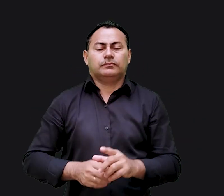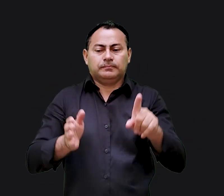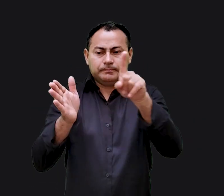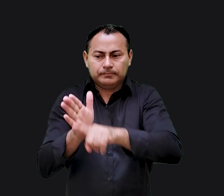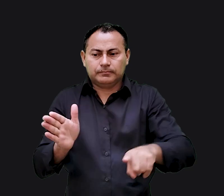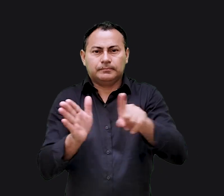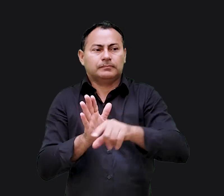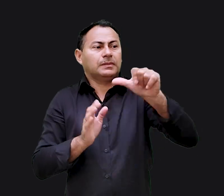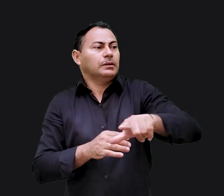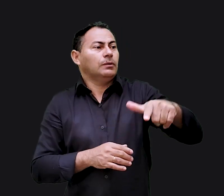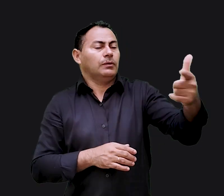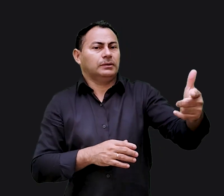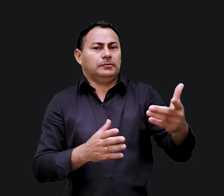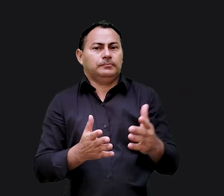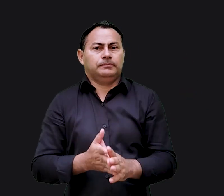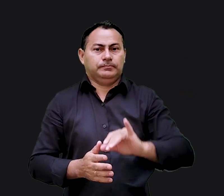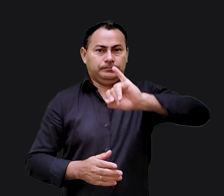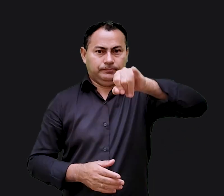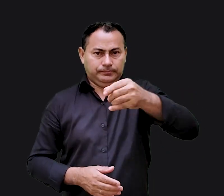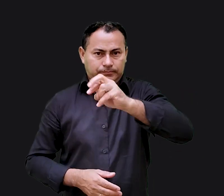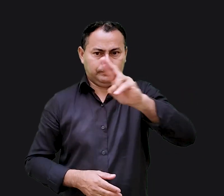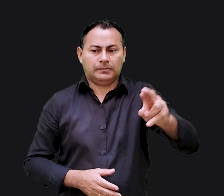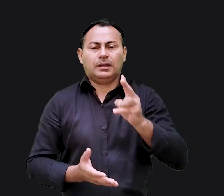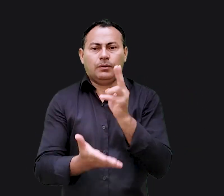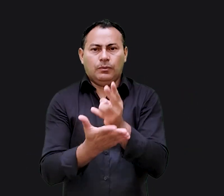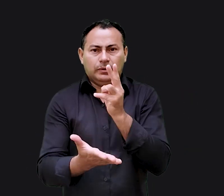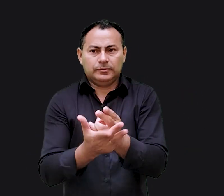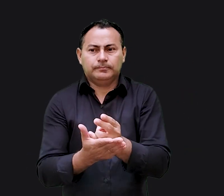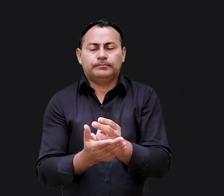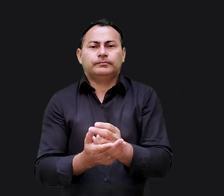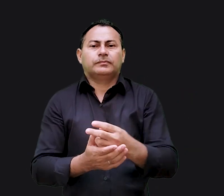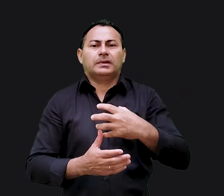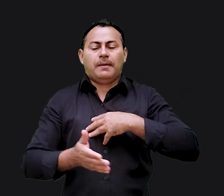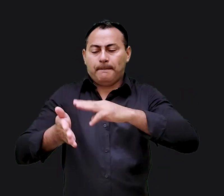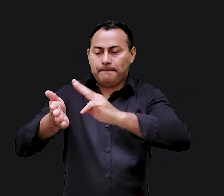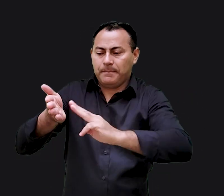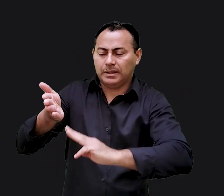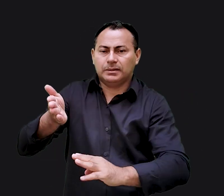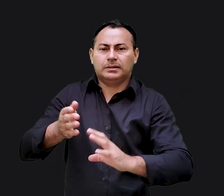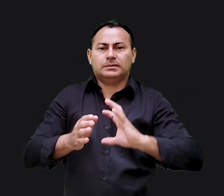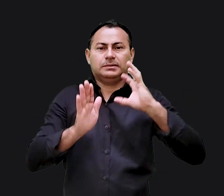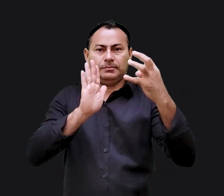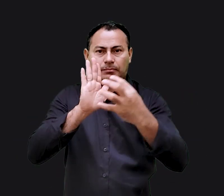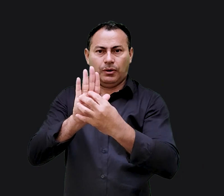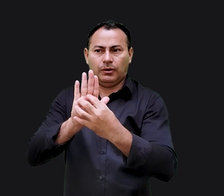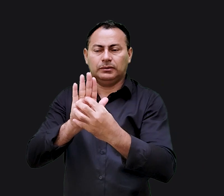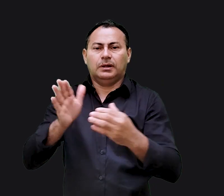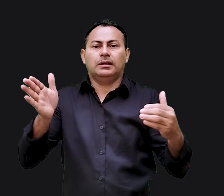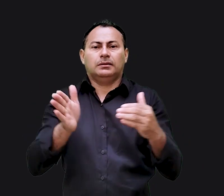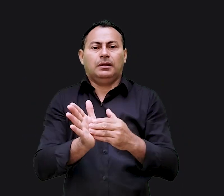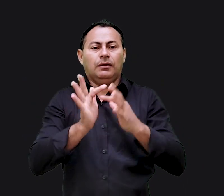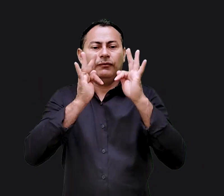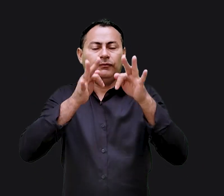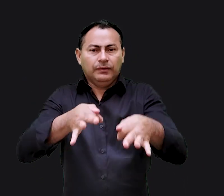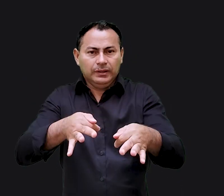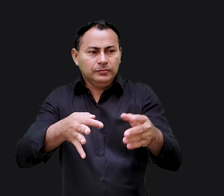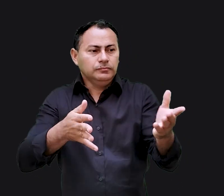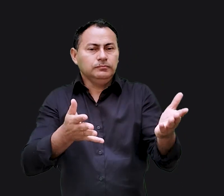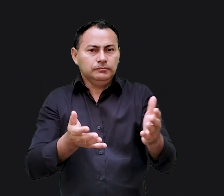não ia conseguir repetir a dose em outra. Jeremias, entretanto, continuou com esse tipo de mensagem simbólica até o fim do